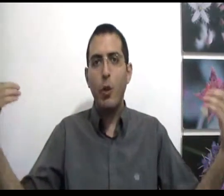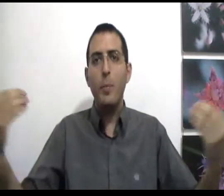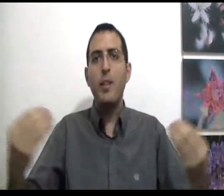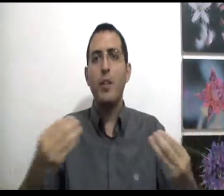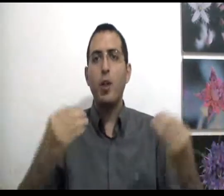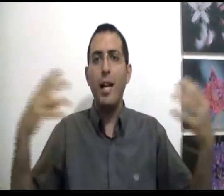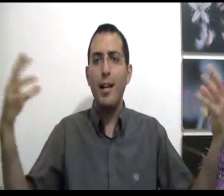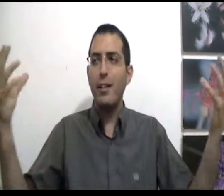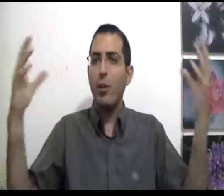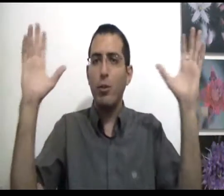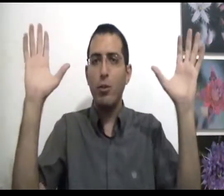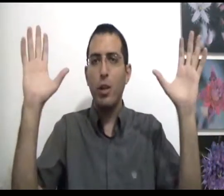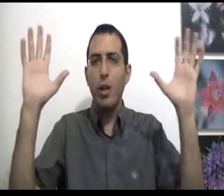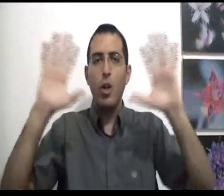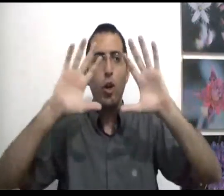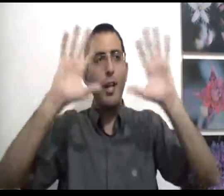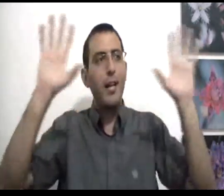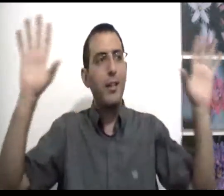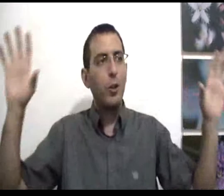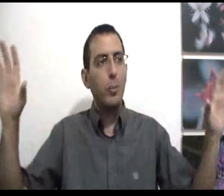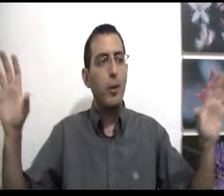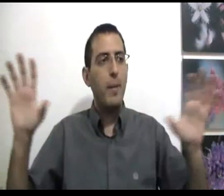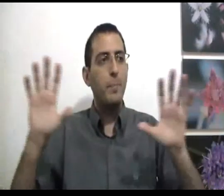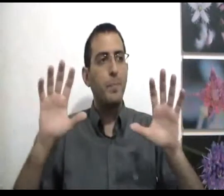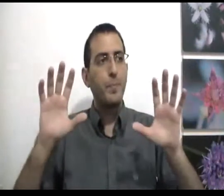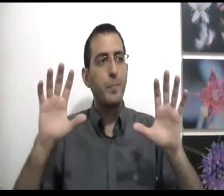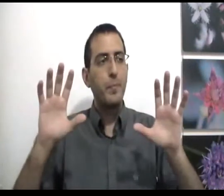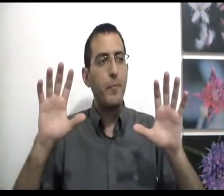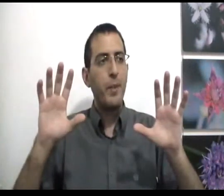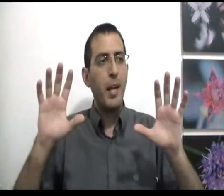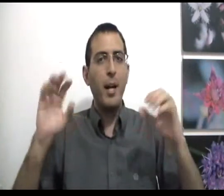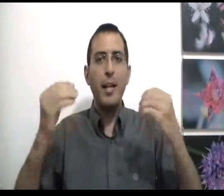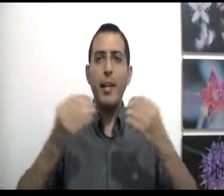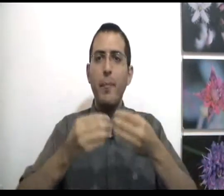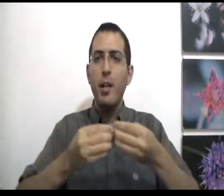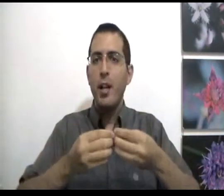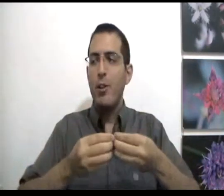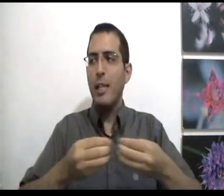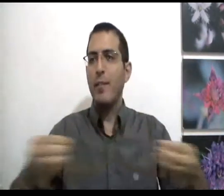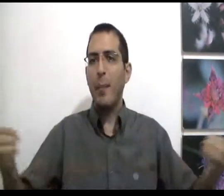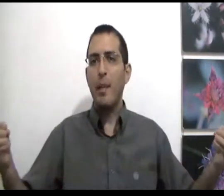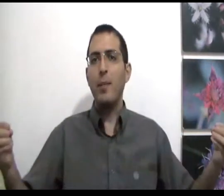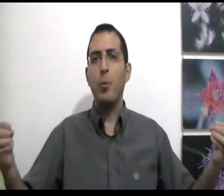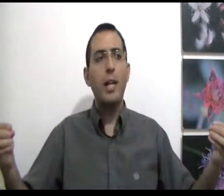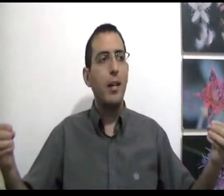הכל מתווה, כל ההגדרות, כל ההגדרות בעולם, הם חלקים של הדבר הבלתי מוגדר,